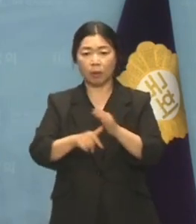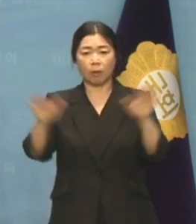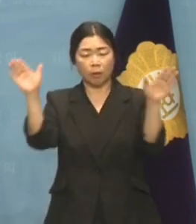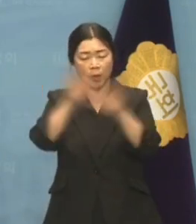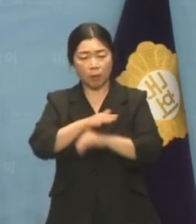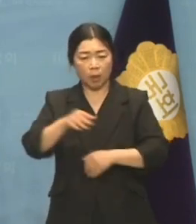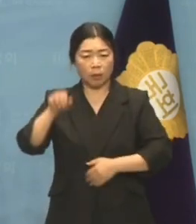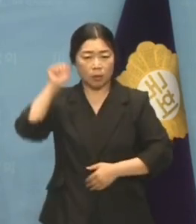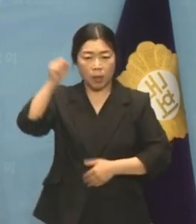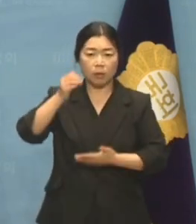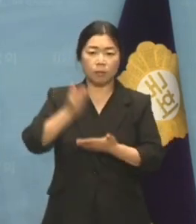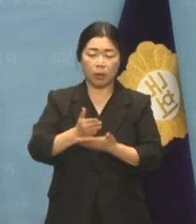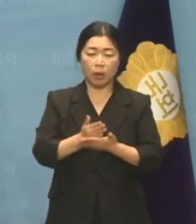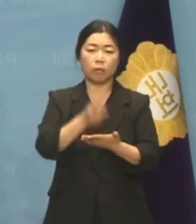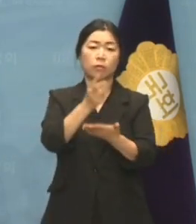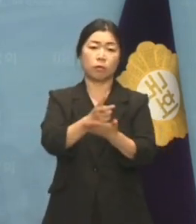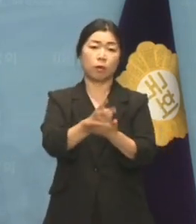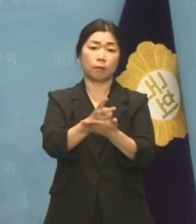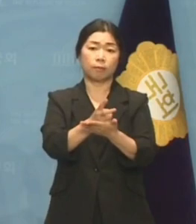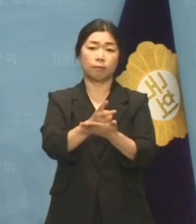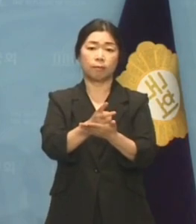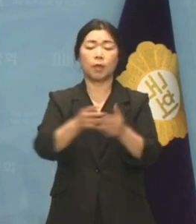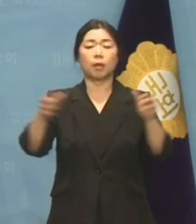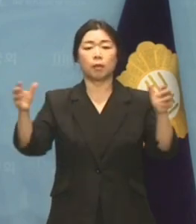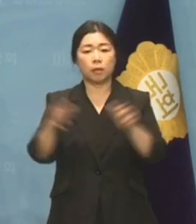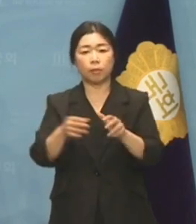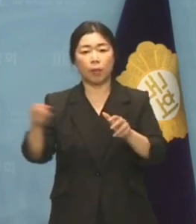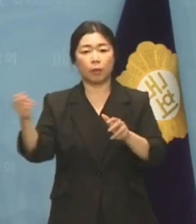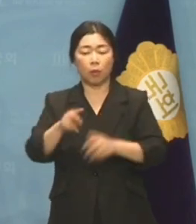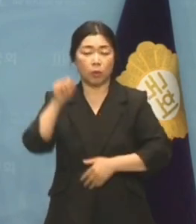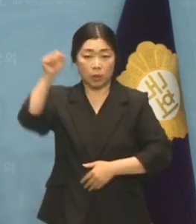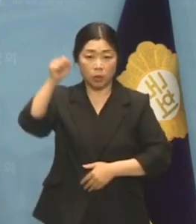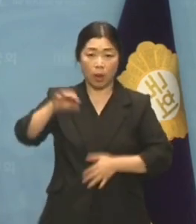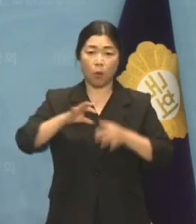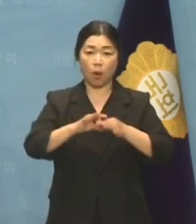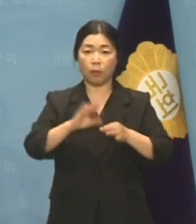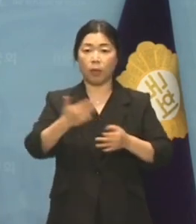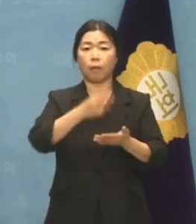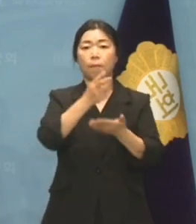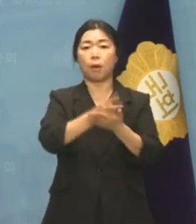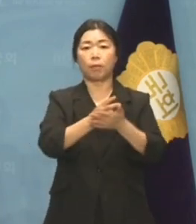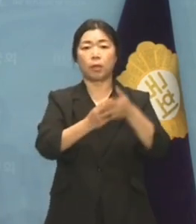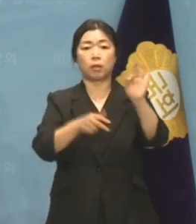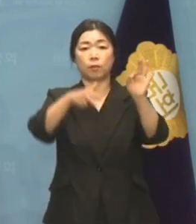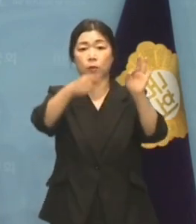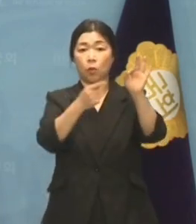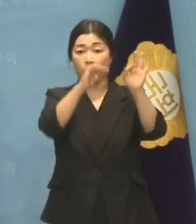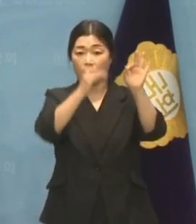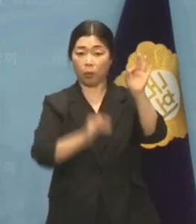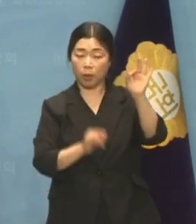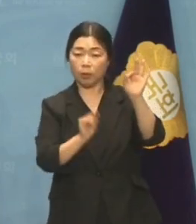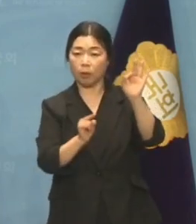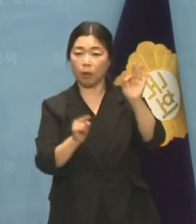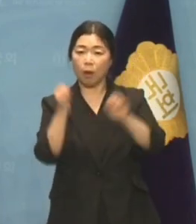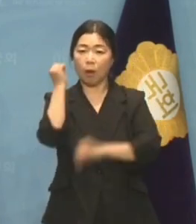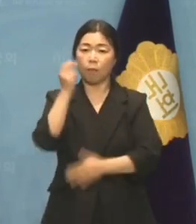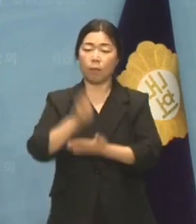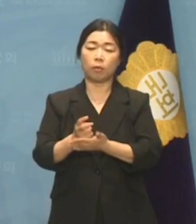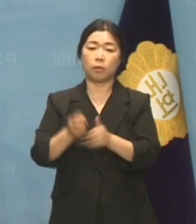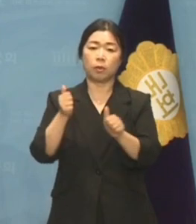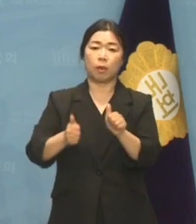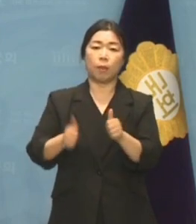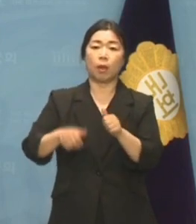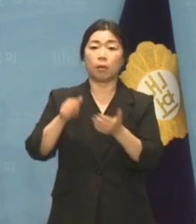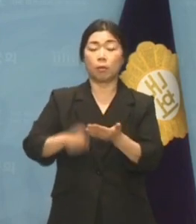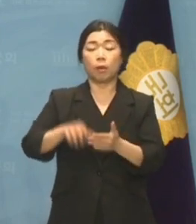시위를 하여서는 안이 된다고 규정한 집회 및 시위에 관한 법률 제10조에 대해서는 헌법재판소가 이미